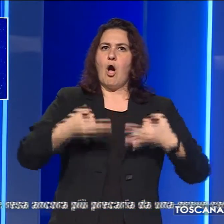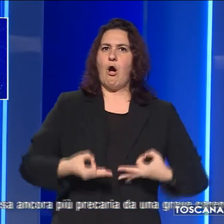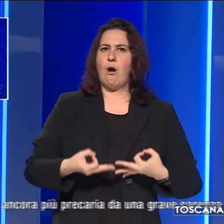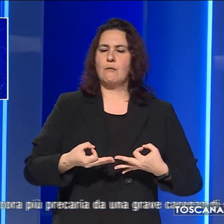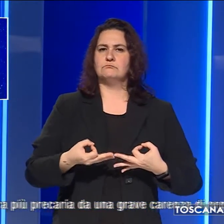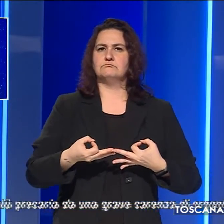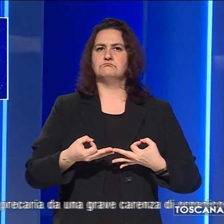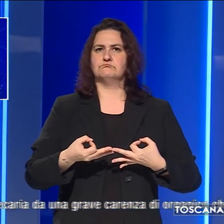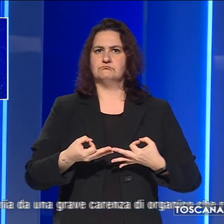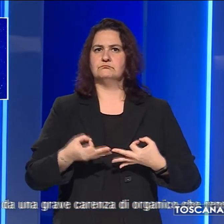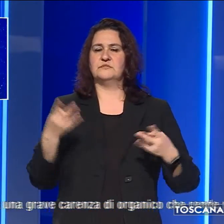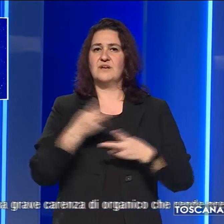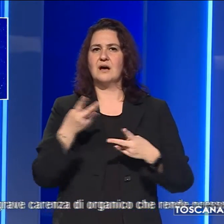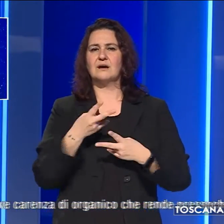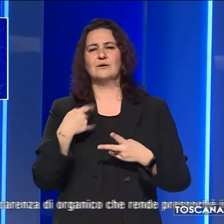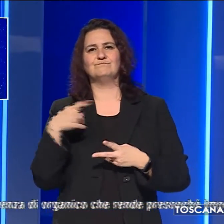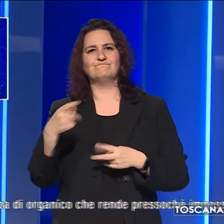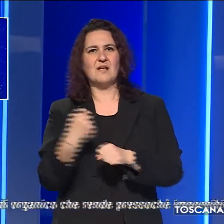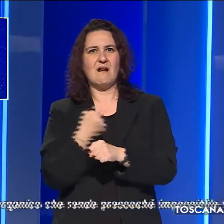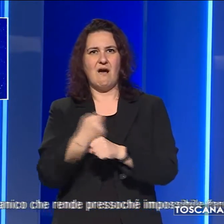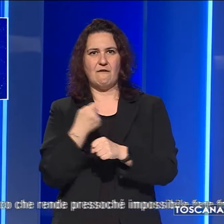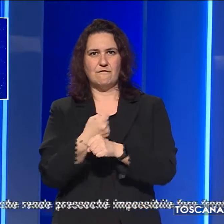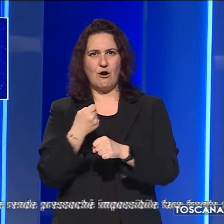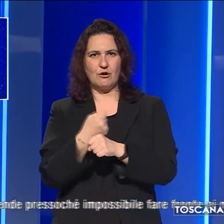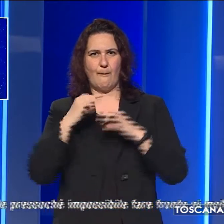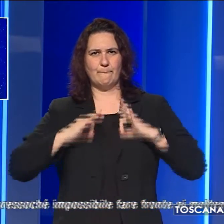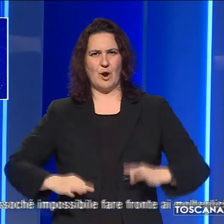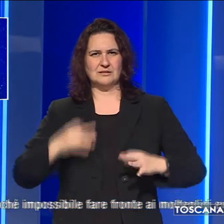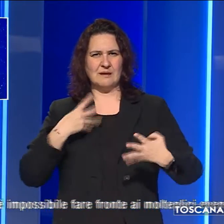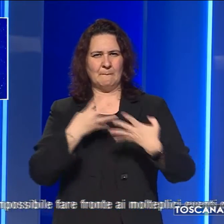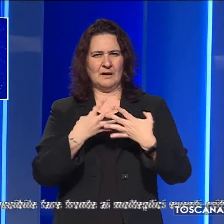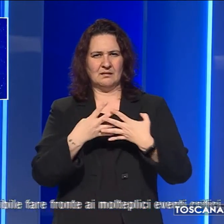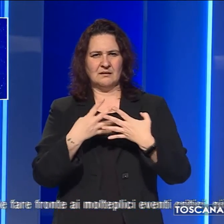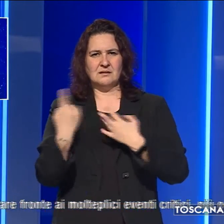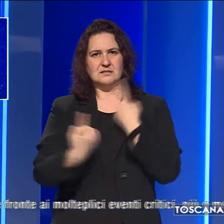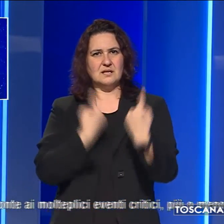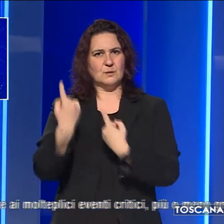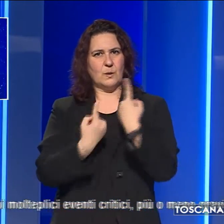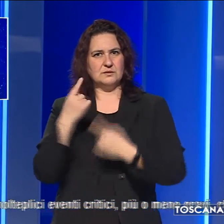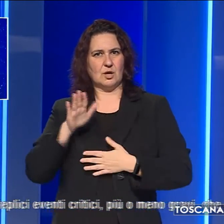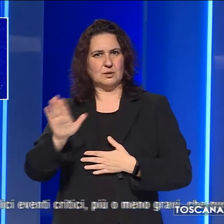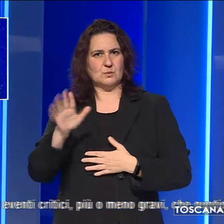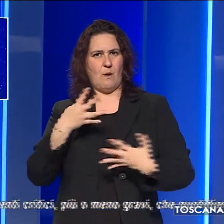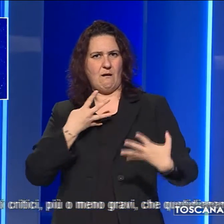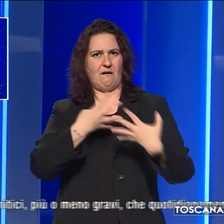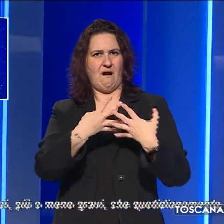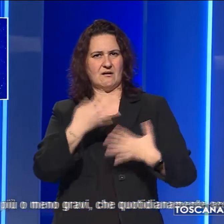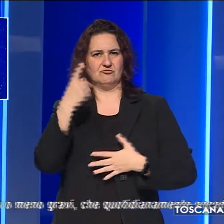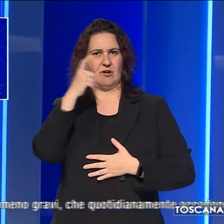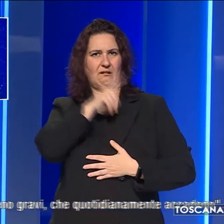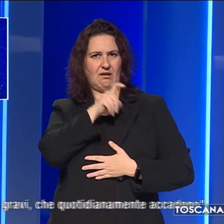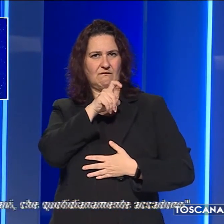condizioni di lavoro del personale di polizia penitenziaria in servizio nel carcere di Livorno